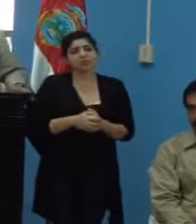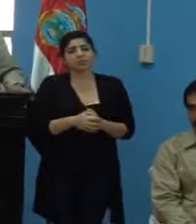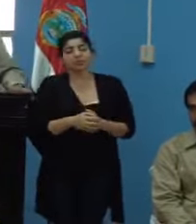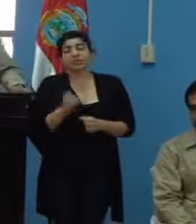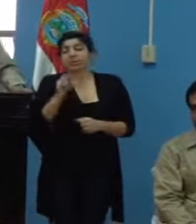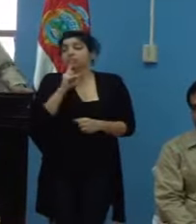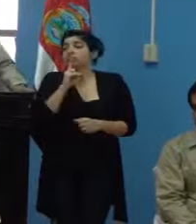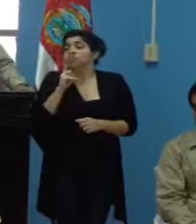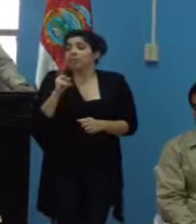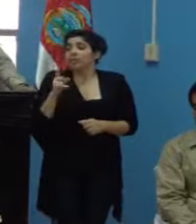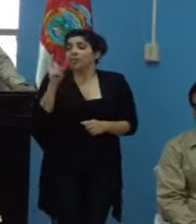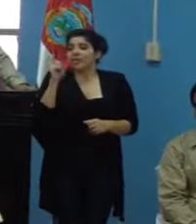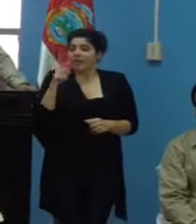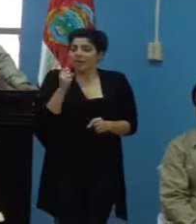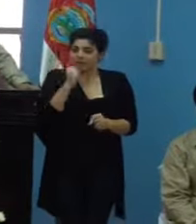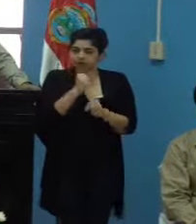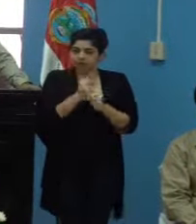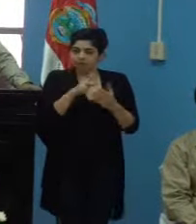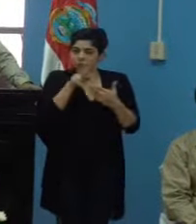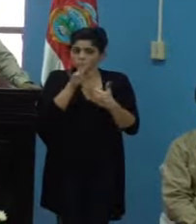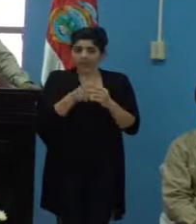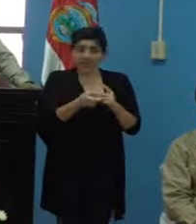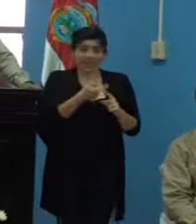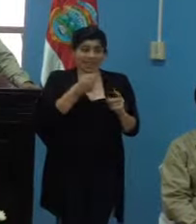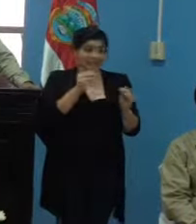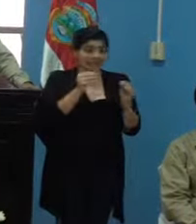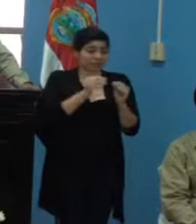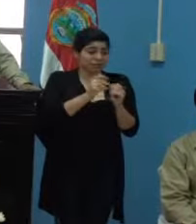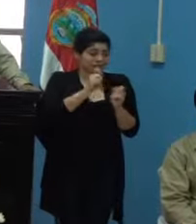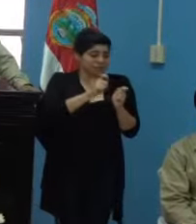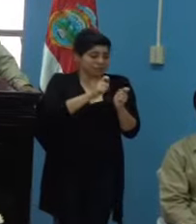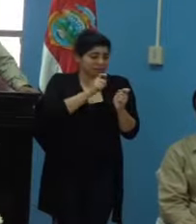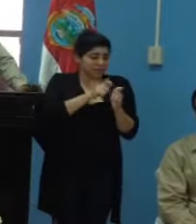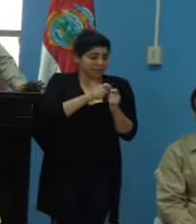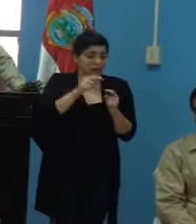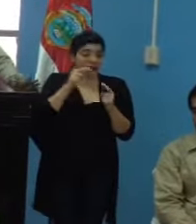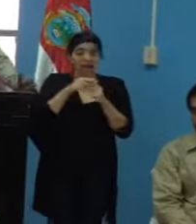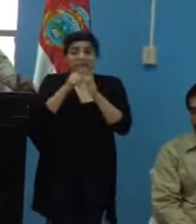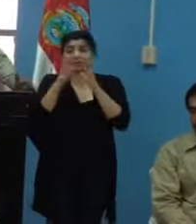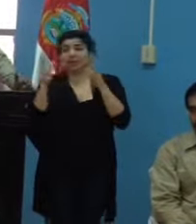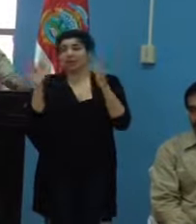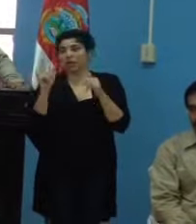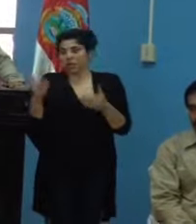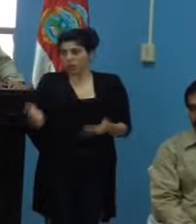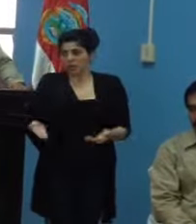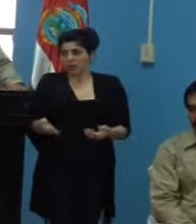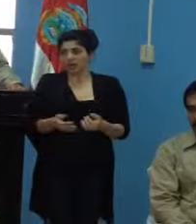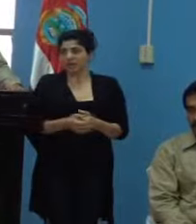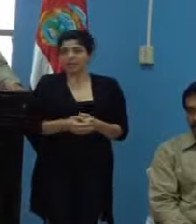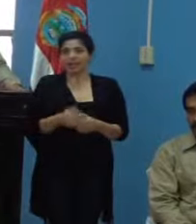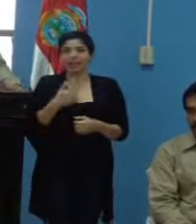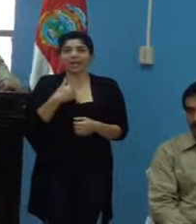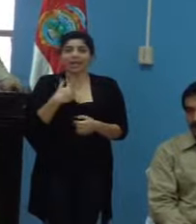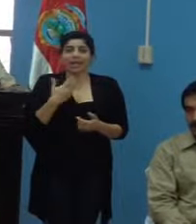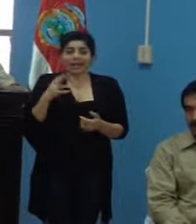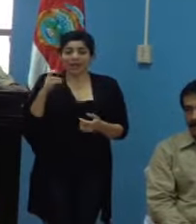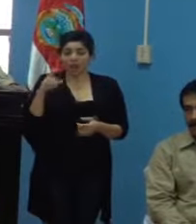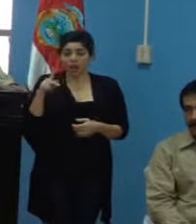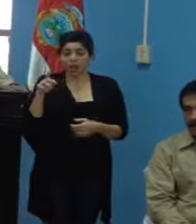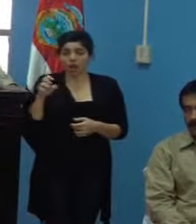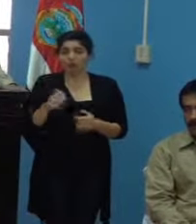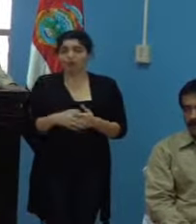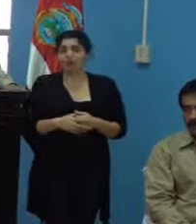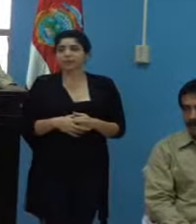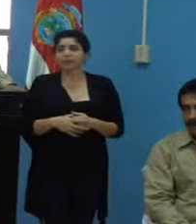Y si bien es cierto, tenemos que acometer proyectos que van de los más específicos hasta los más grandes, como este, que tiene recopio.